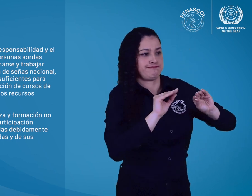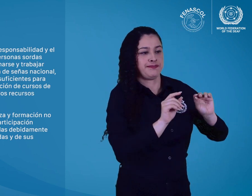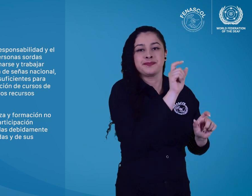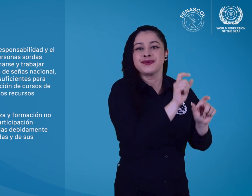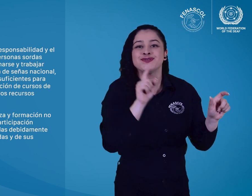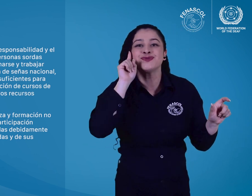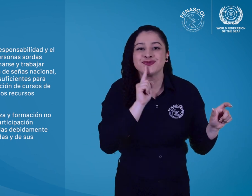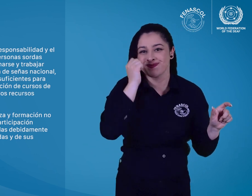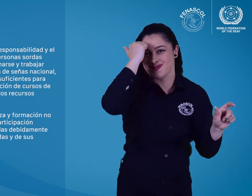organizaciones.